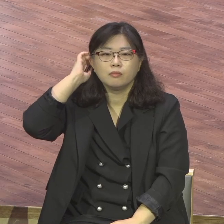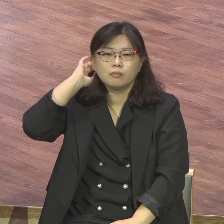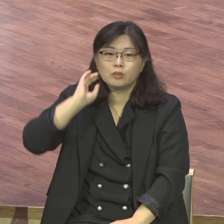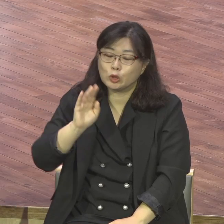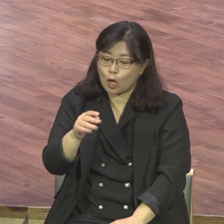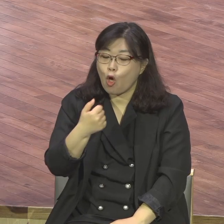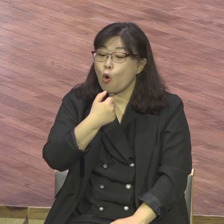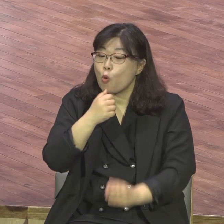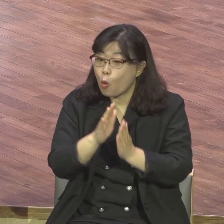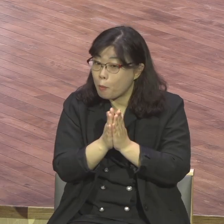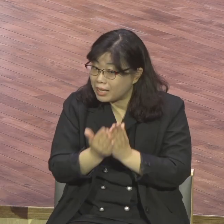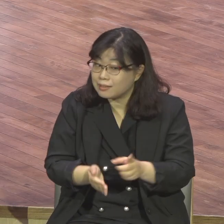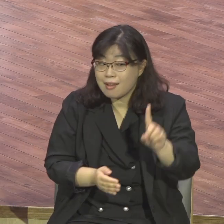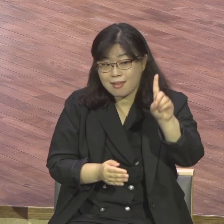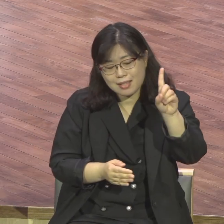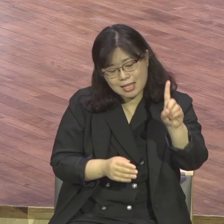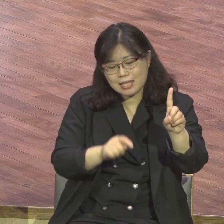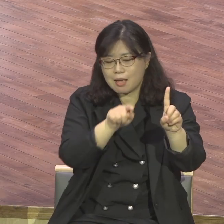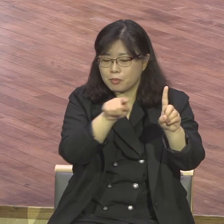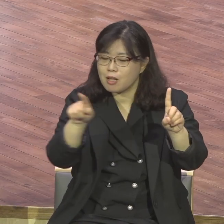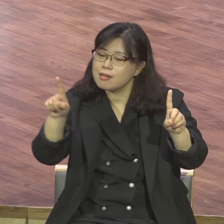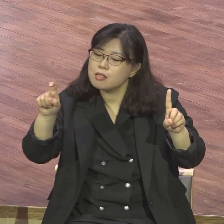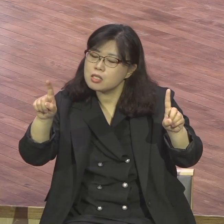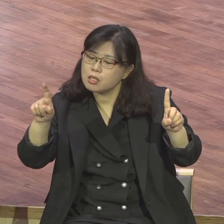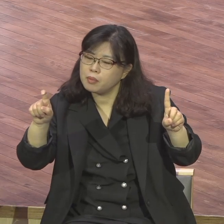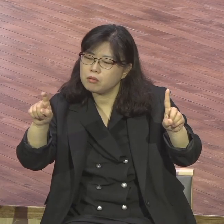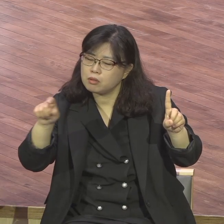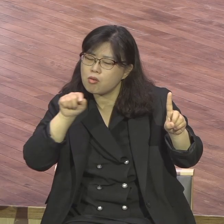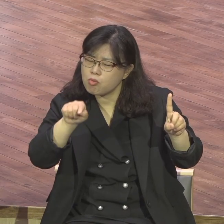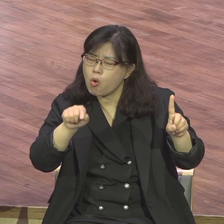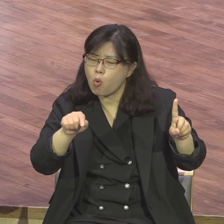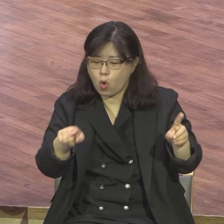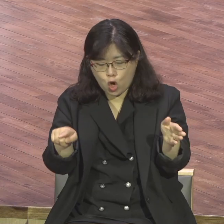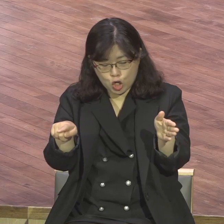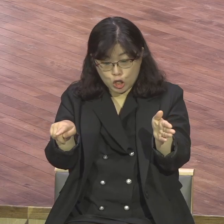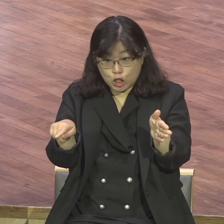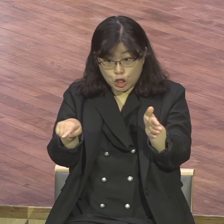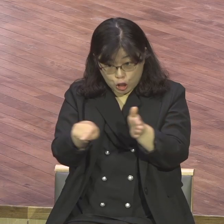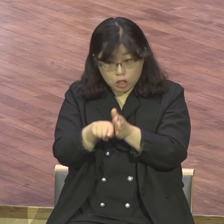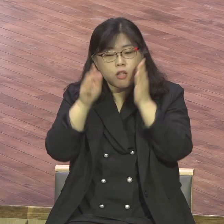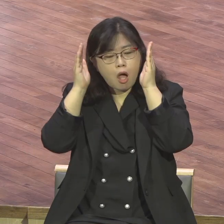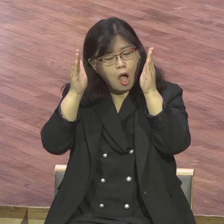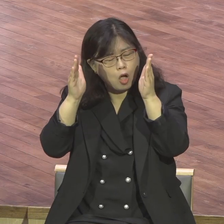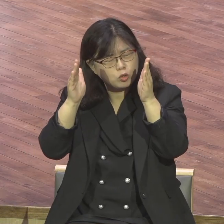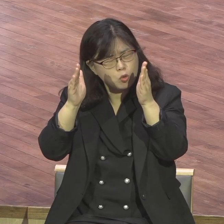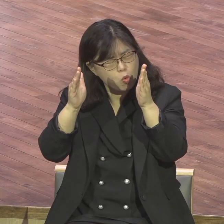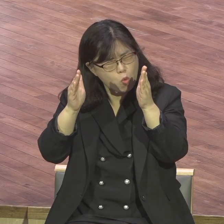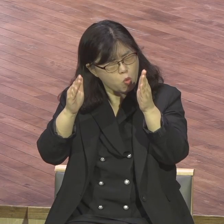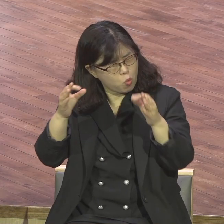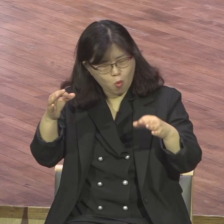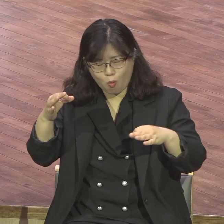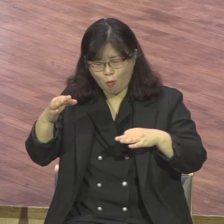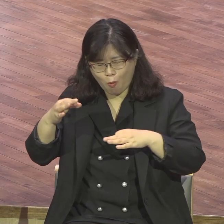11장까지의 이 말씀 속에는 신학적으로 인간론, 기독론,